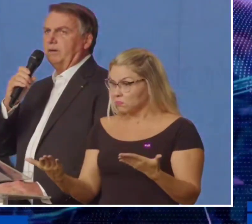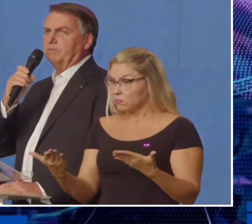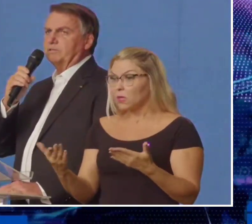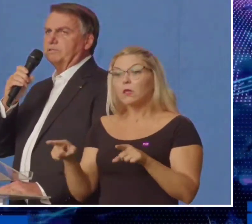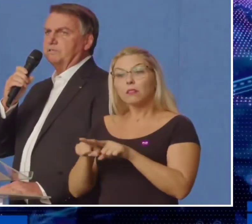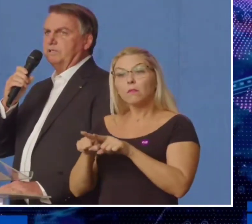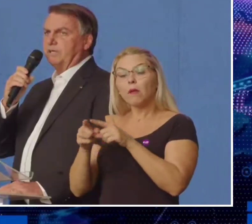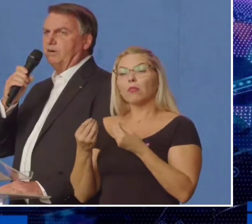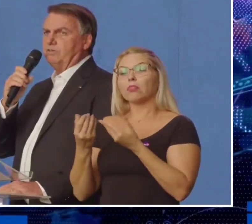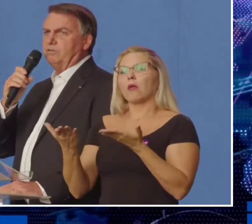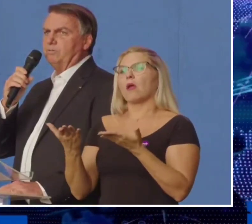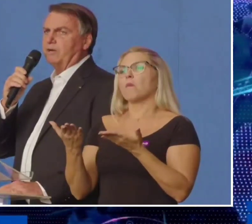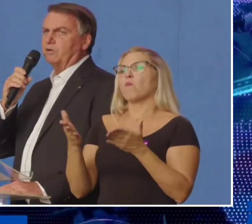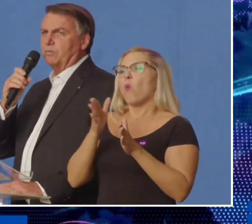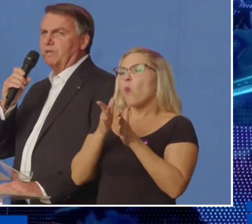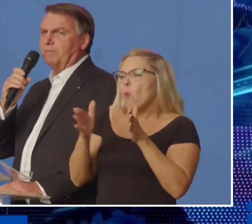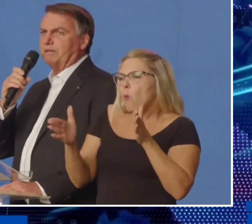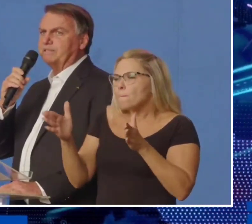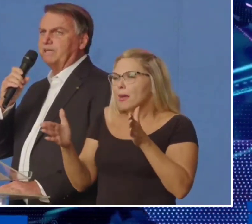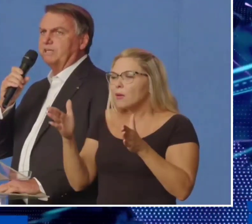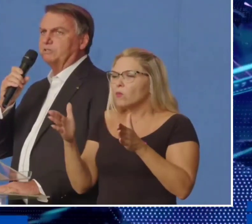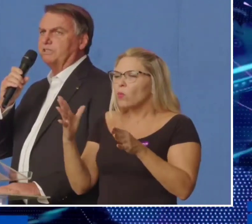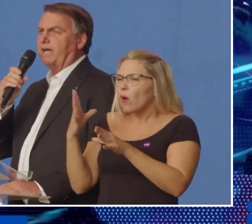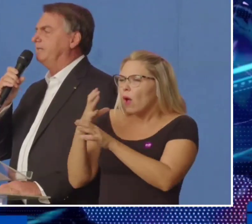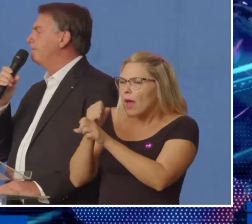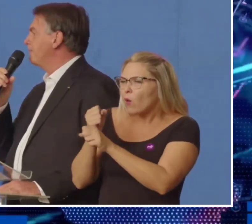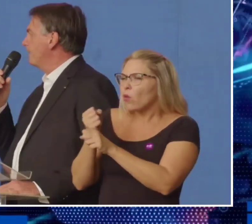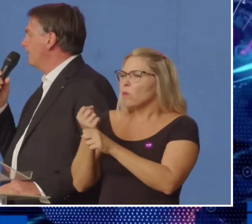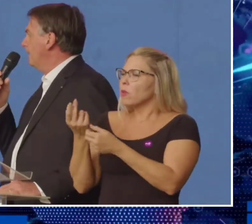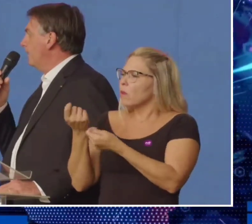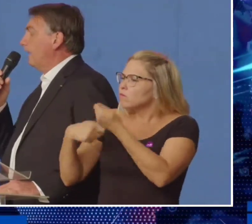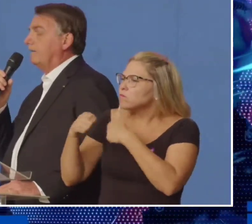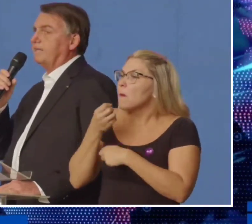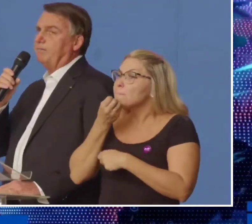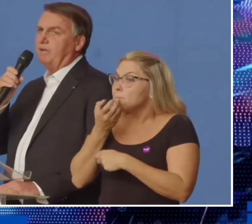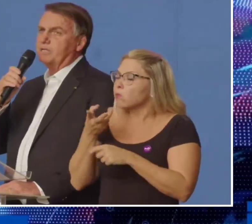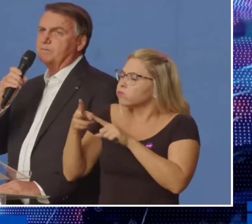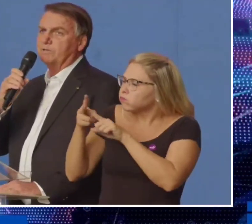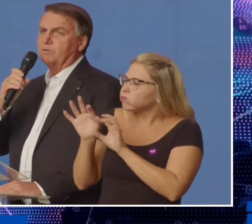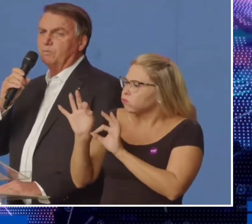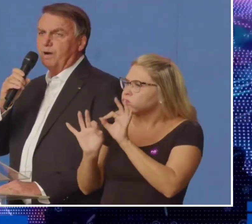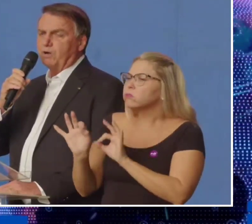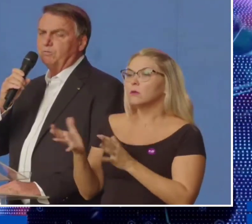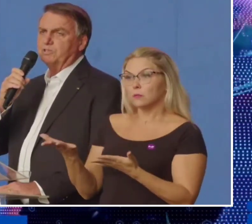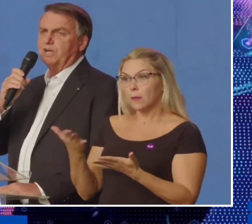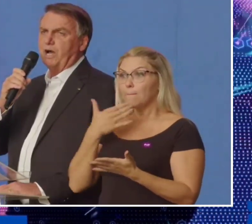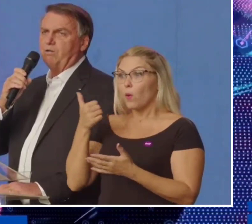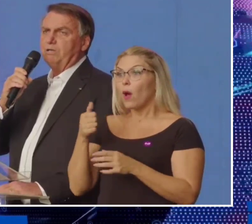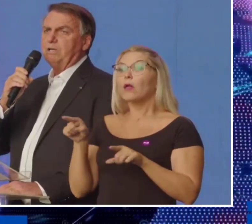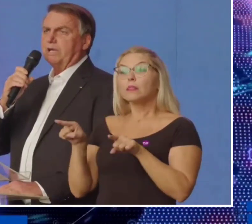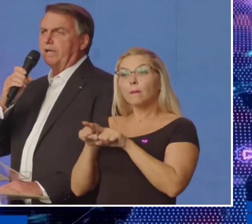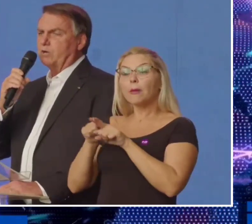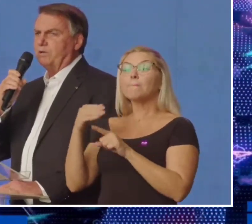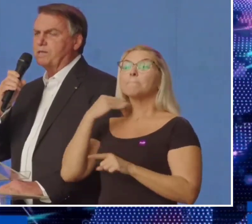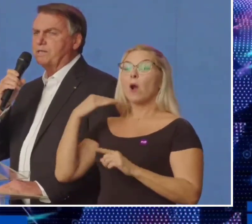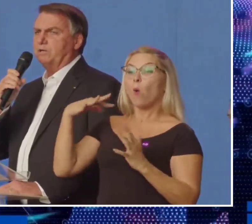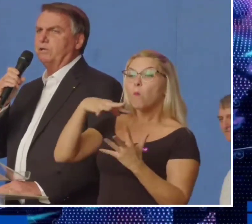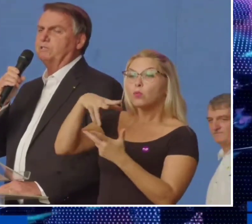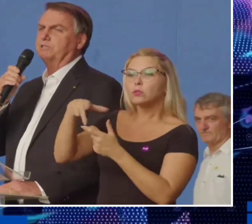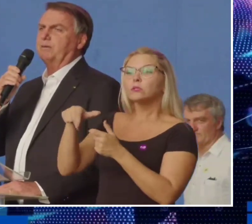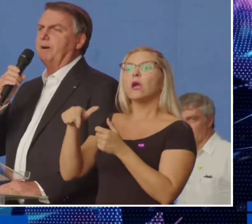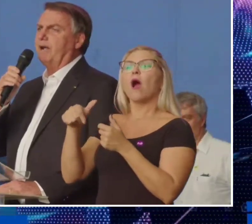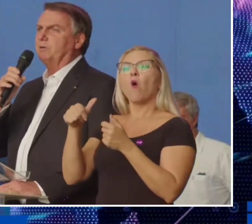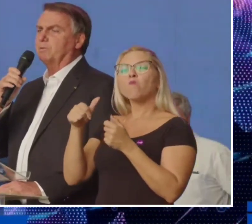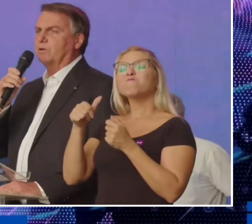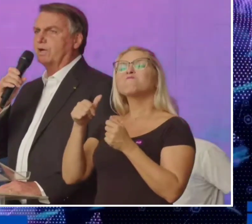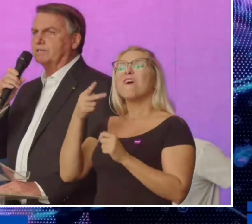entregamos, então, uma economia bastante ajustada, até mesmo o Banco Mundial reconheceu